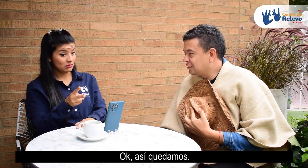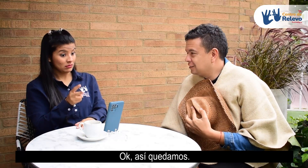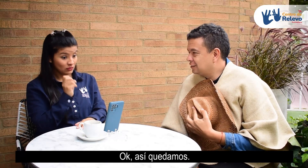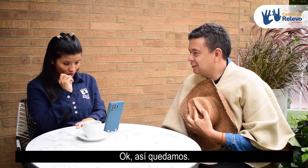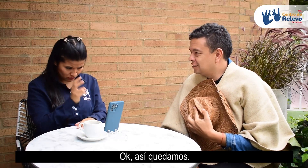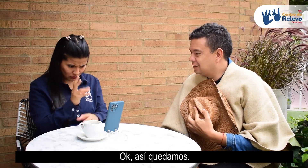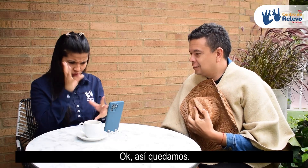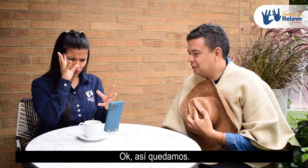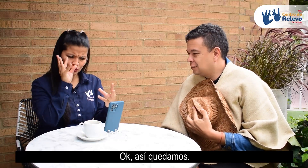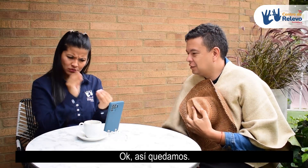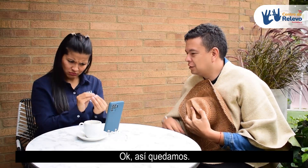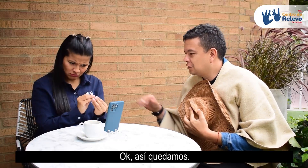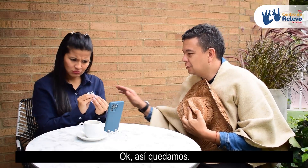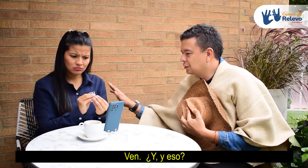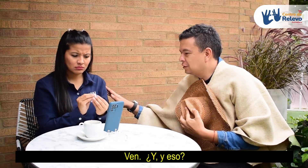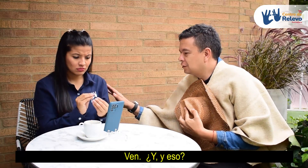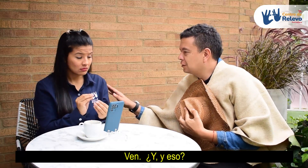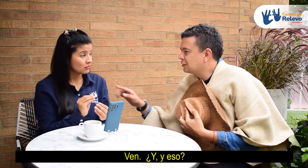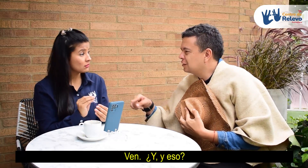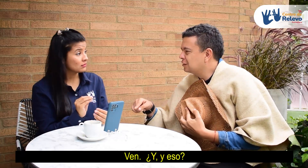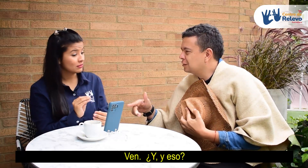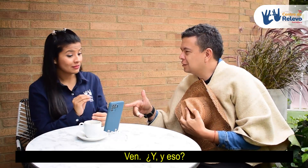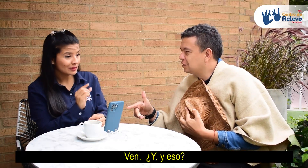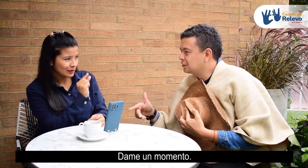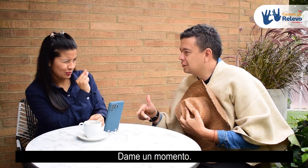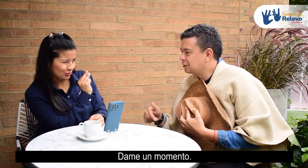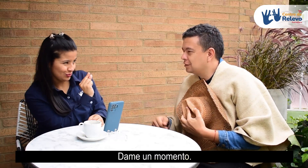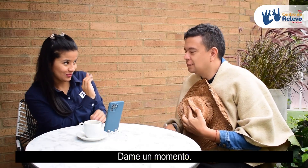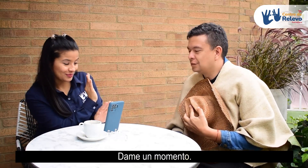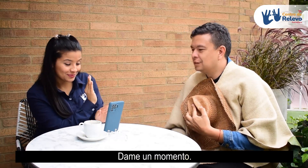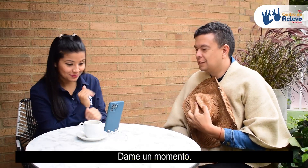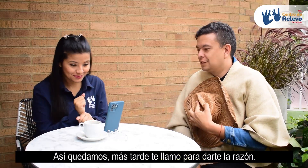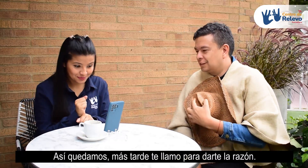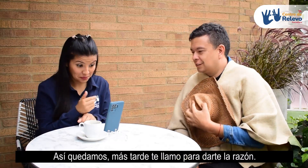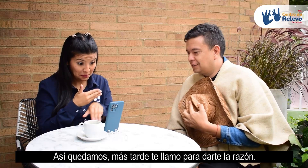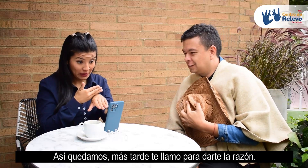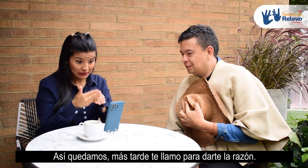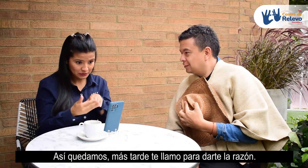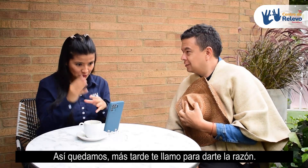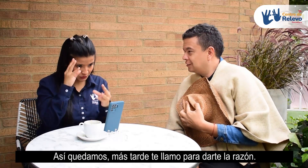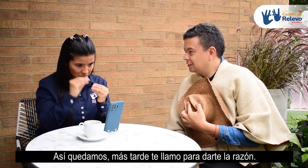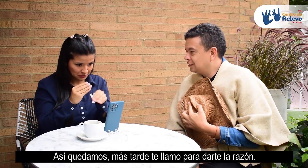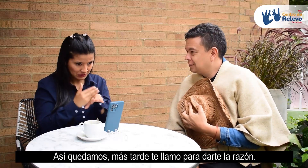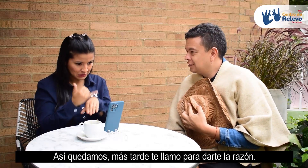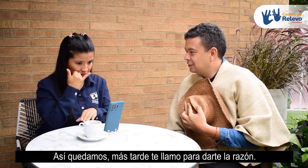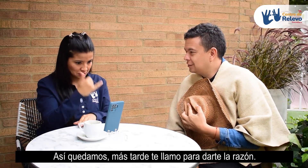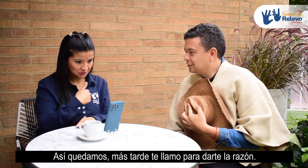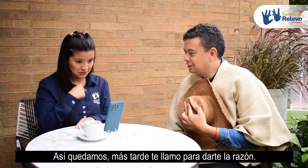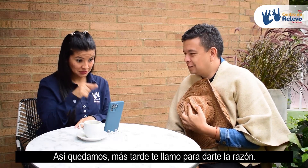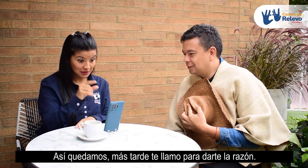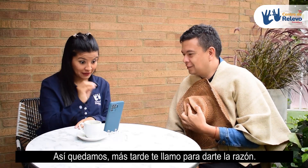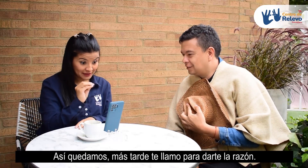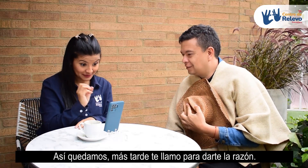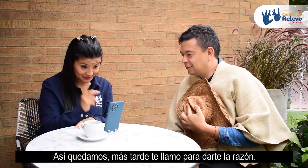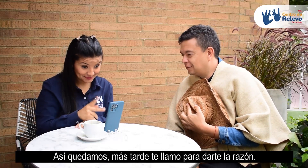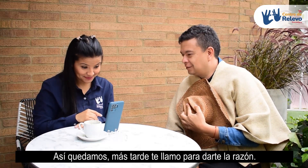Ok, así quedamos Ben, ¿y eso? Dame un momento Así quedamos, más tarde te llamo para darte la razón